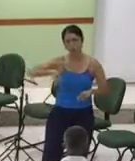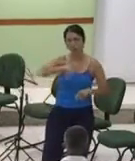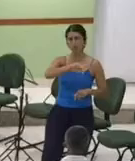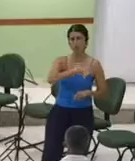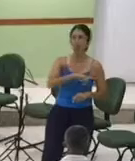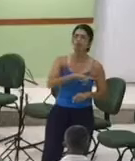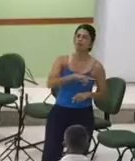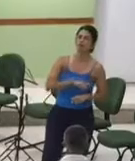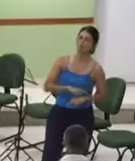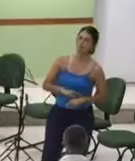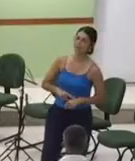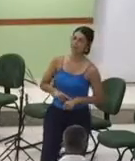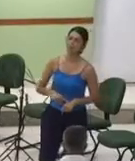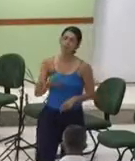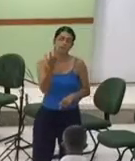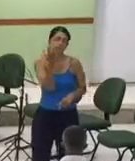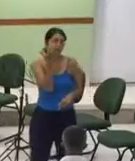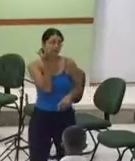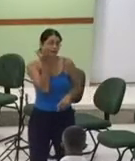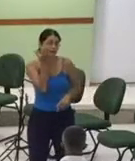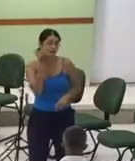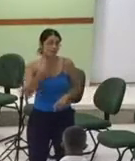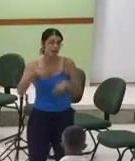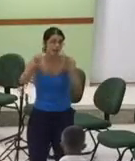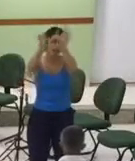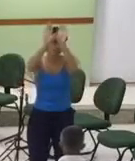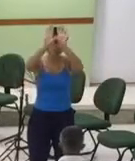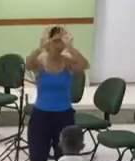no céu.